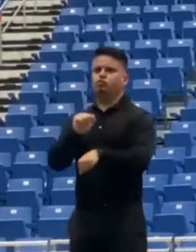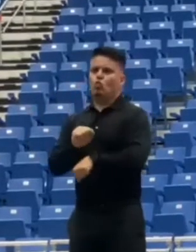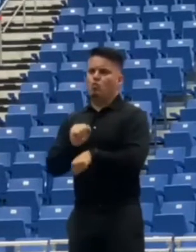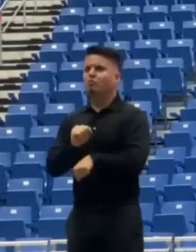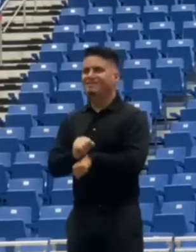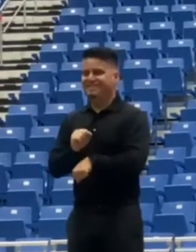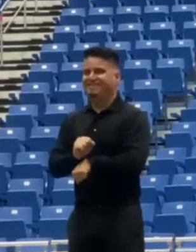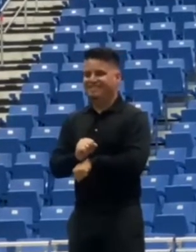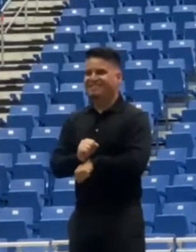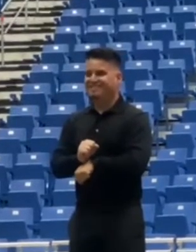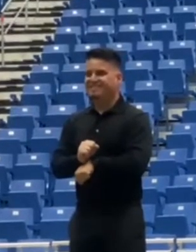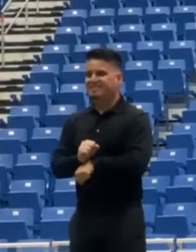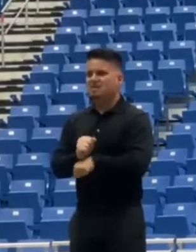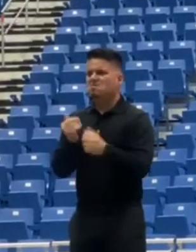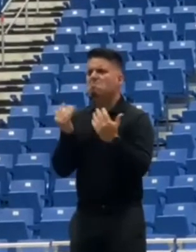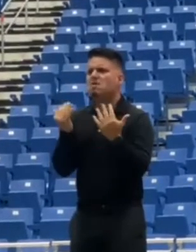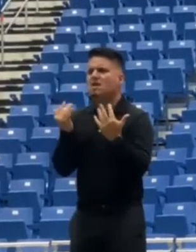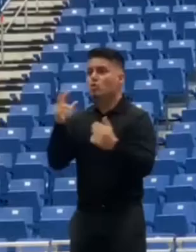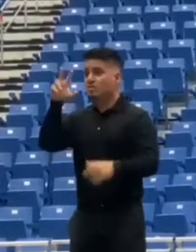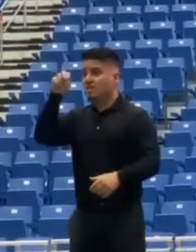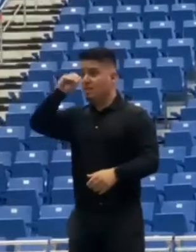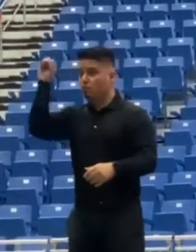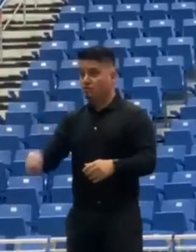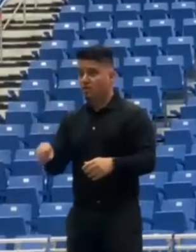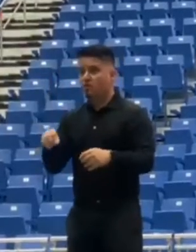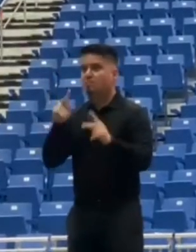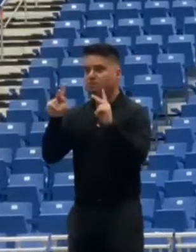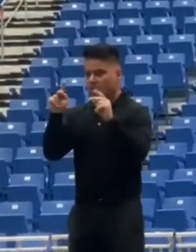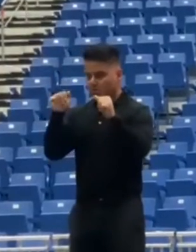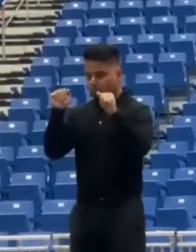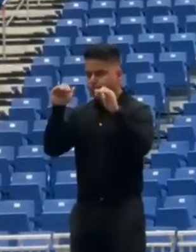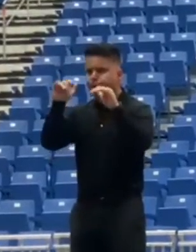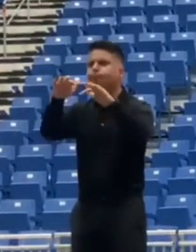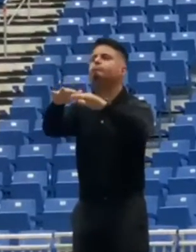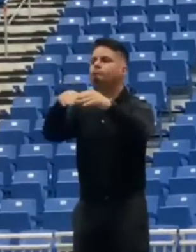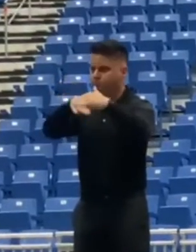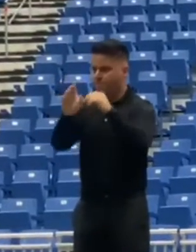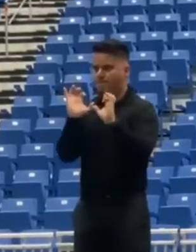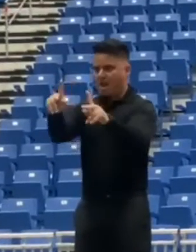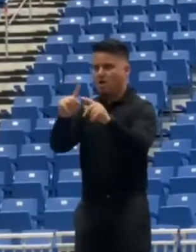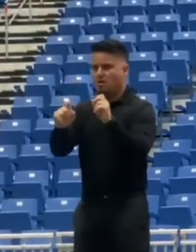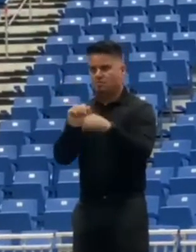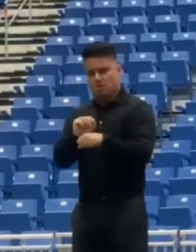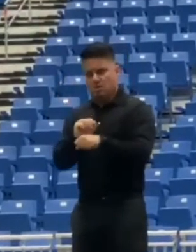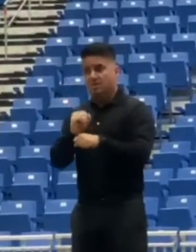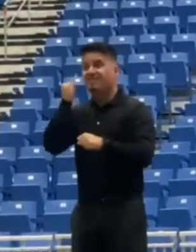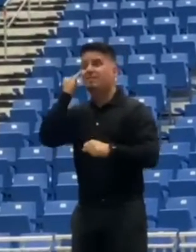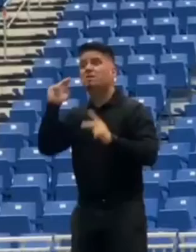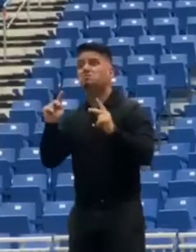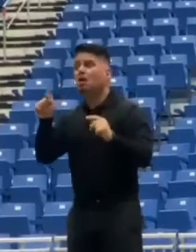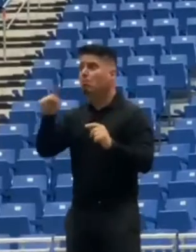30% de ocupación de la facilidad gubernamental cuando ésta recibe público. Los